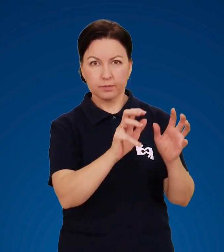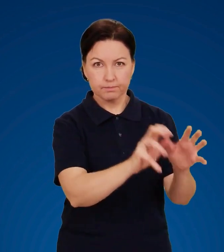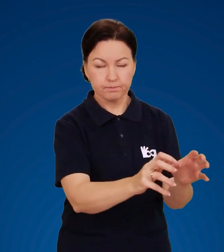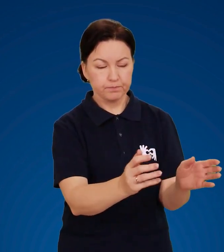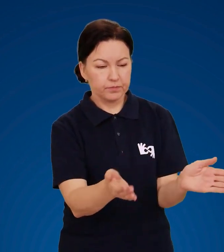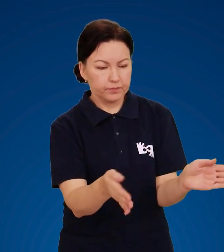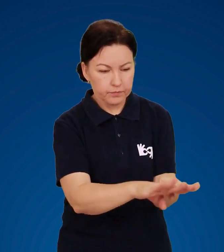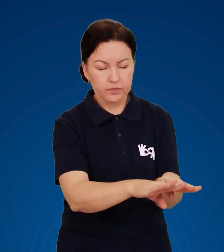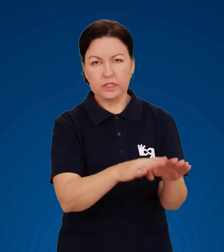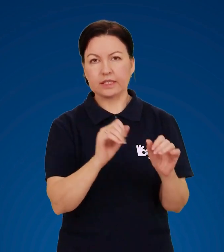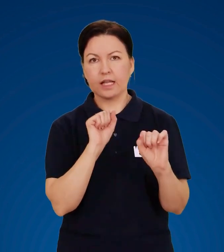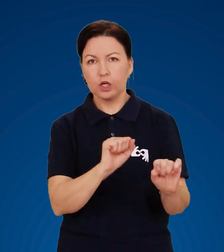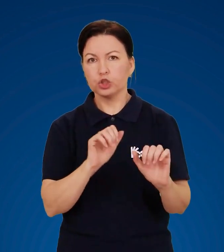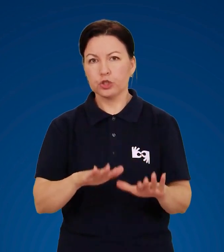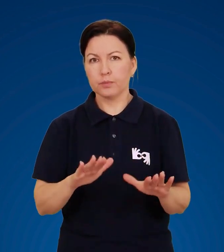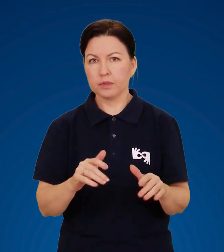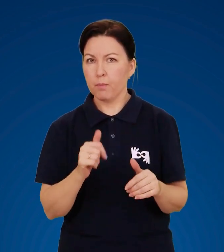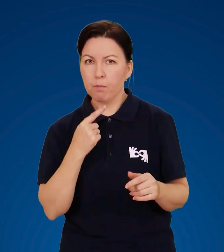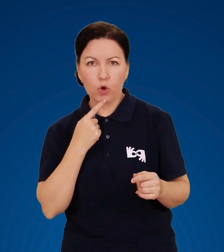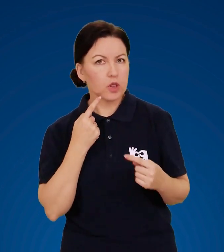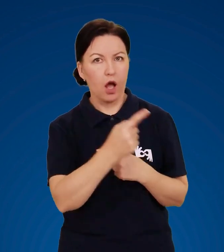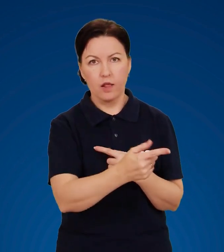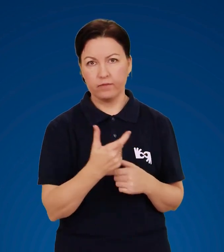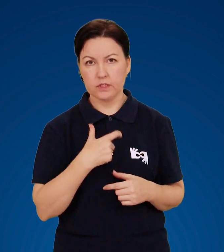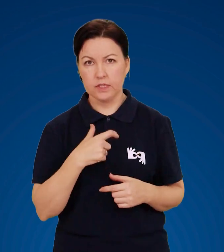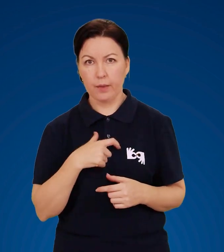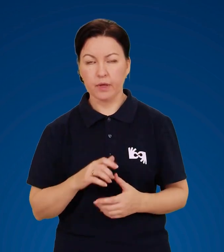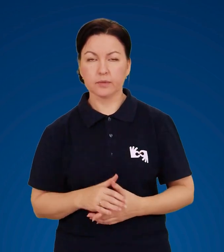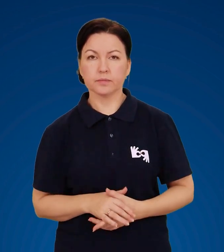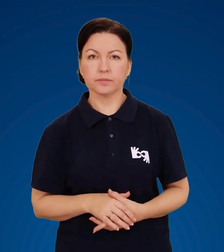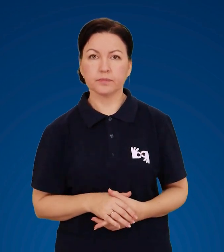Покладіть все у захищене місце подалі від себе.